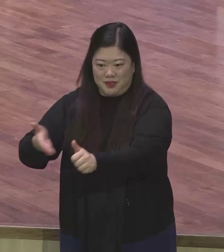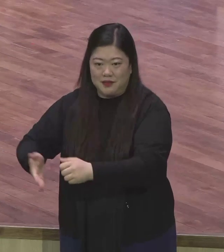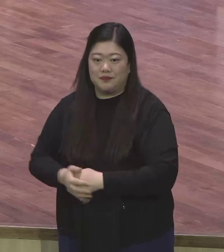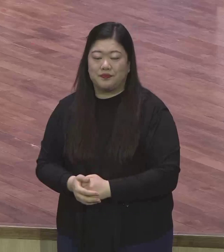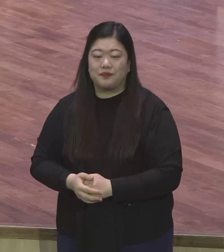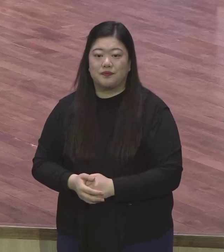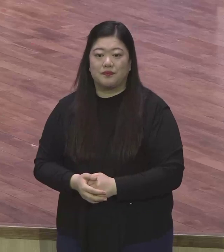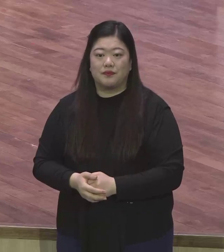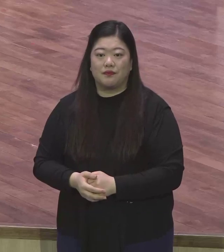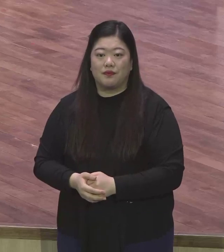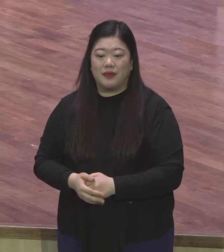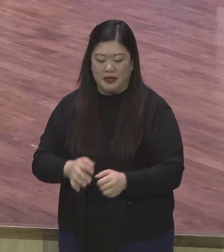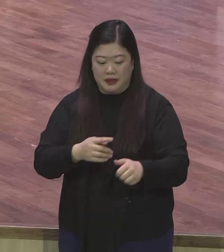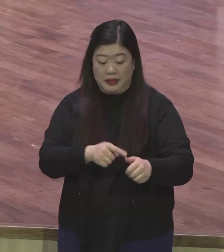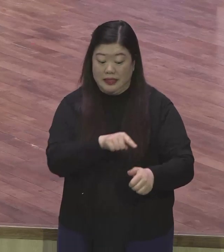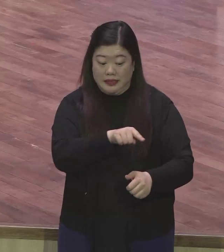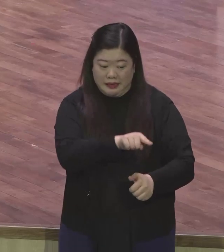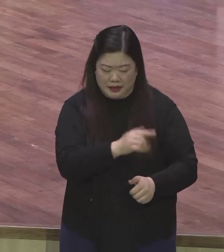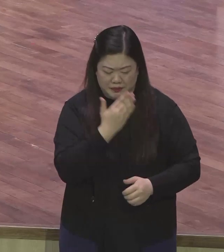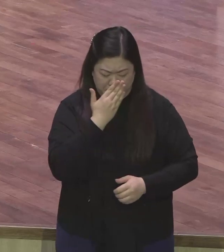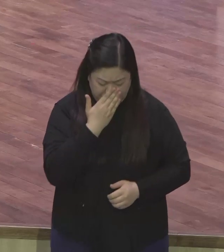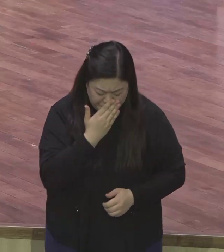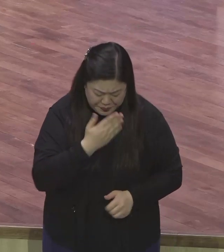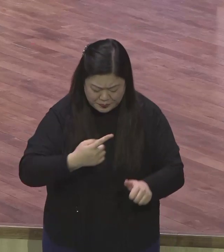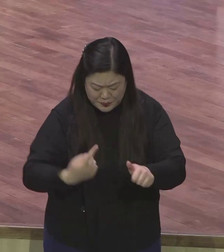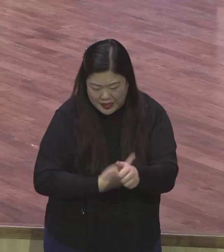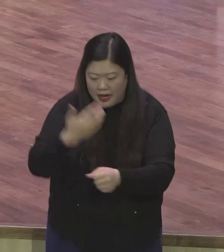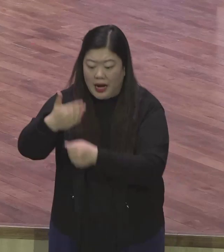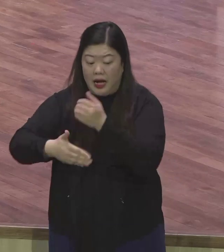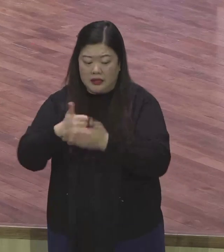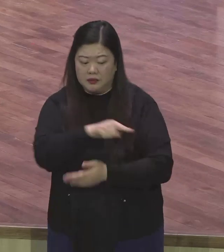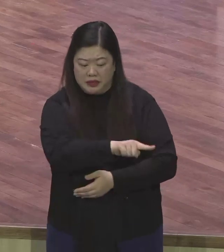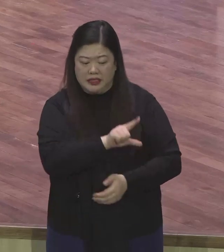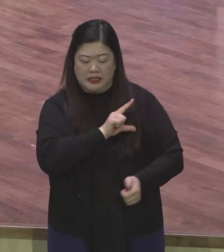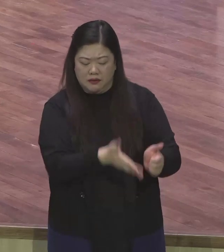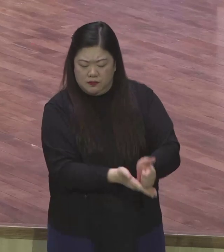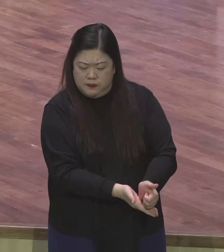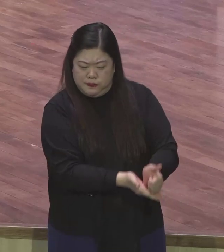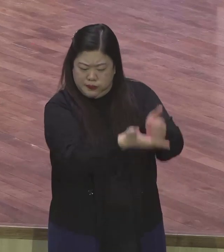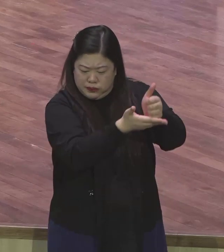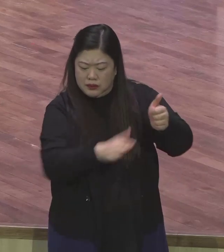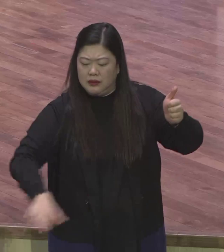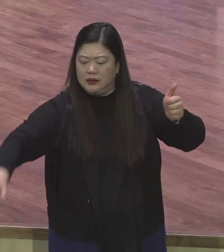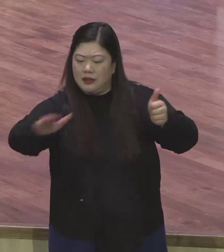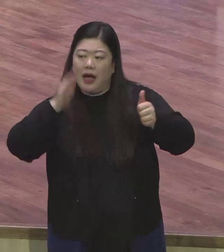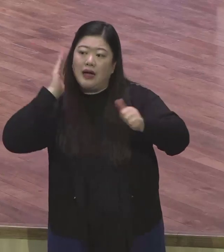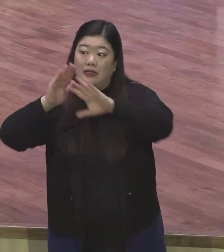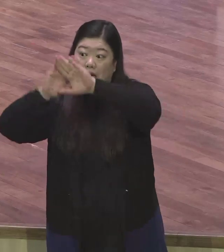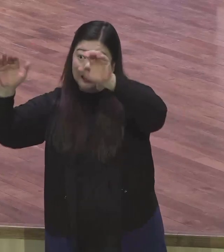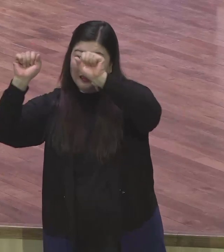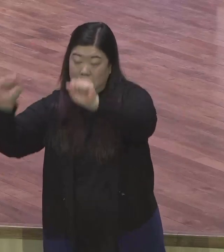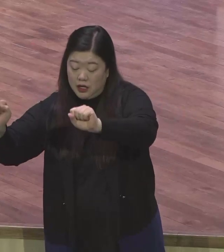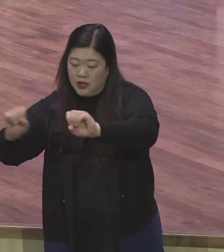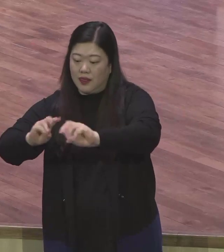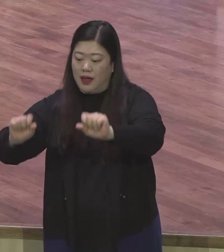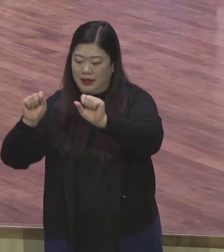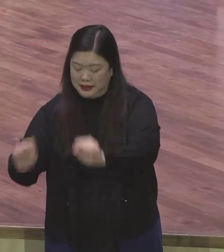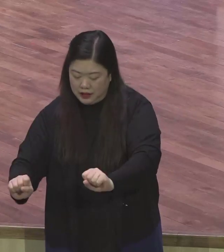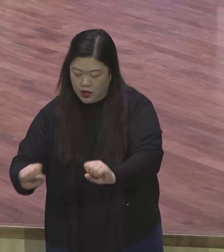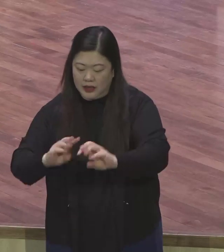하나님이 하나님의 하나님의 지극히 높여 모든 이름이 뛰어난 이름을 주사 하늘에 있는 자들과 땅에 있는 자들과 땅에 있는 자들로 모든 무릎을